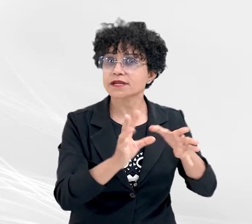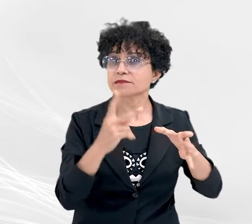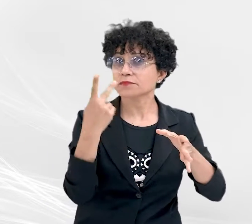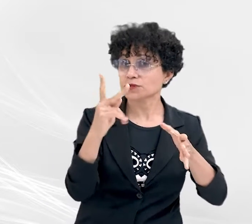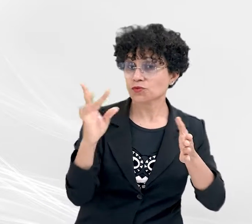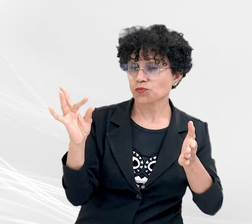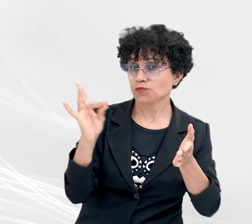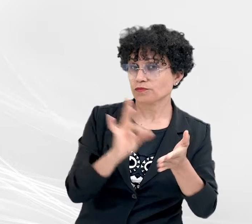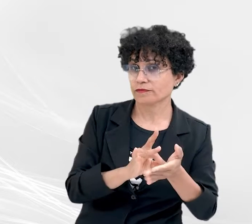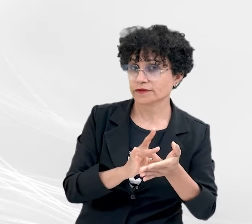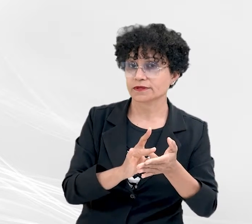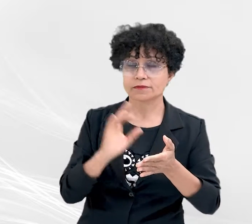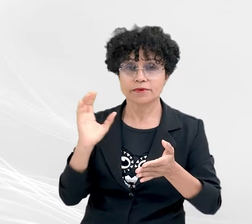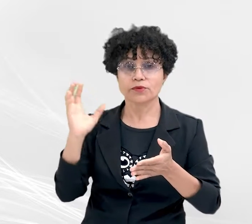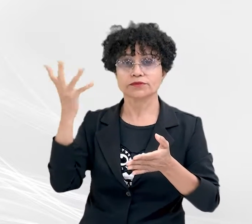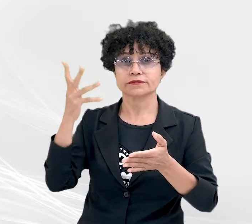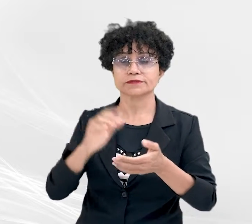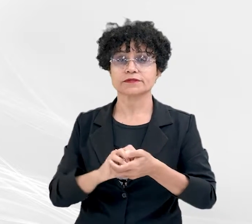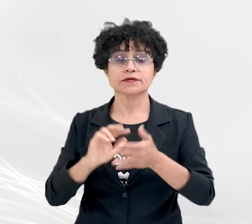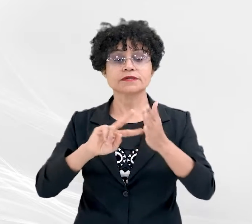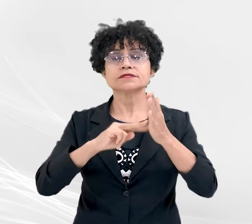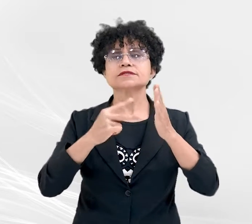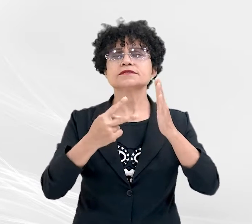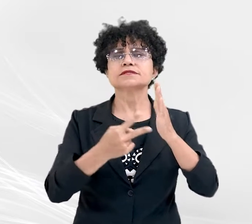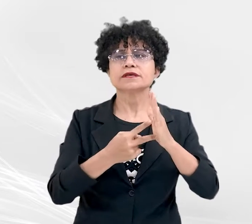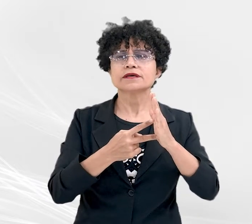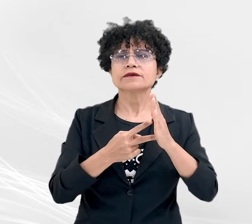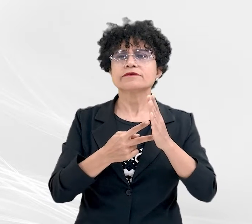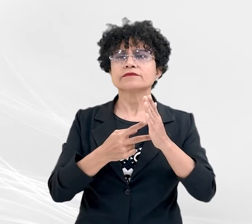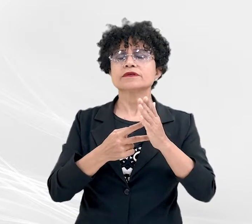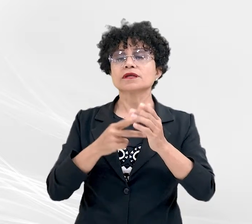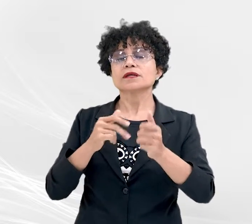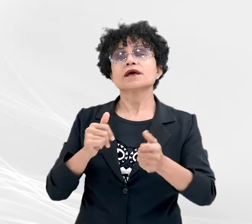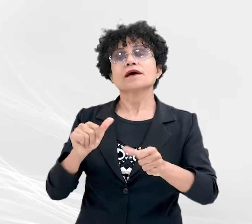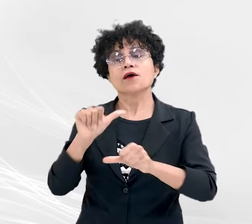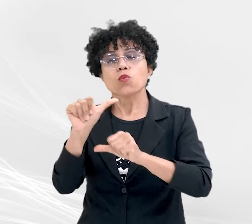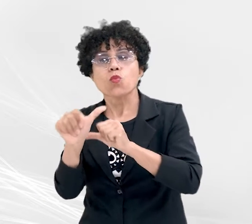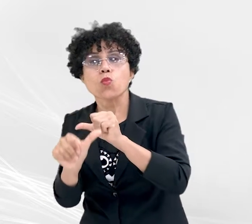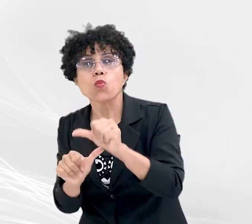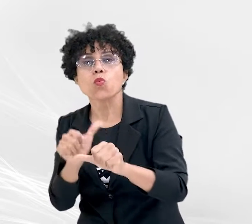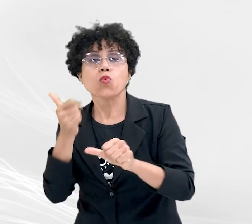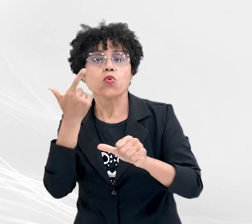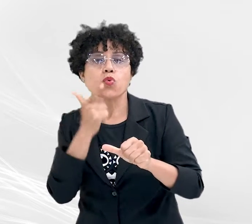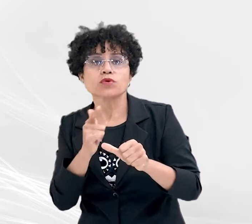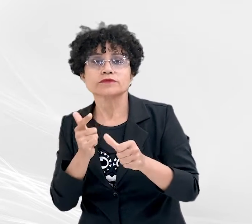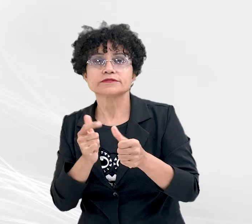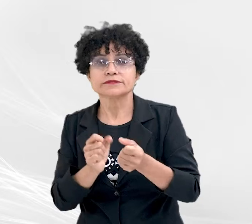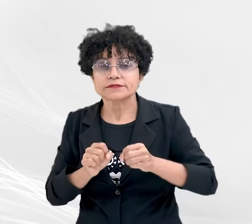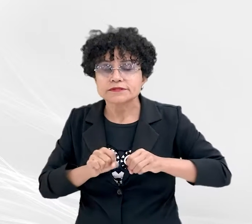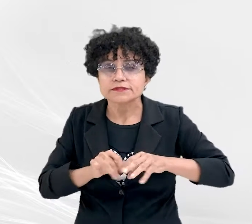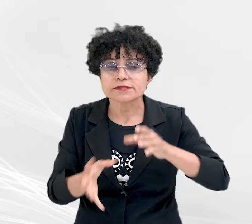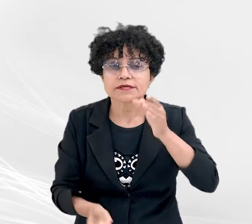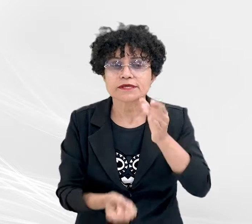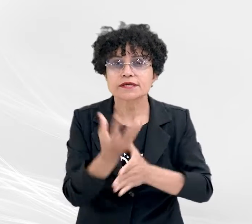realização. Ou seja, significa gerar a mesma quantidade de energia com menos recursos